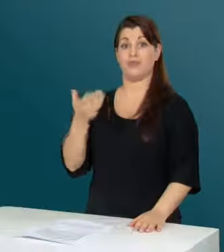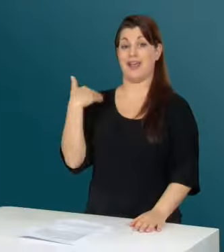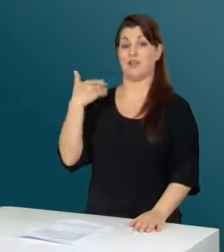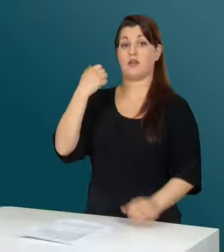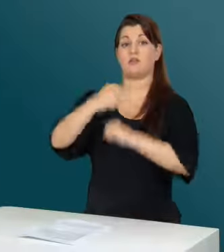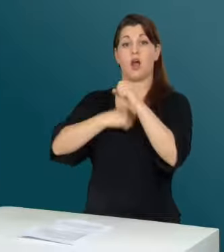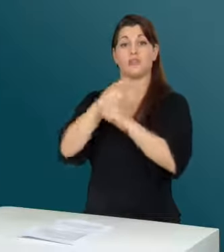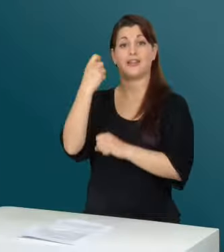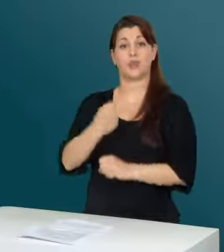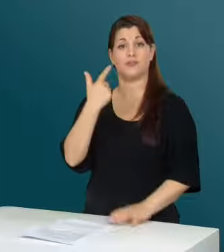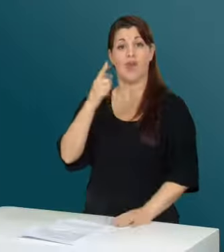Blindenverband UNITAS.